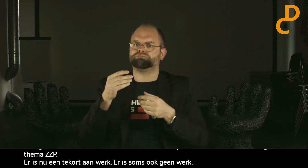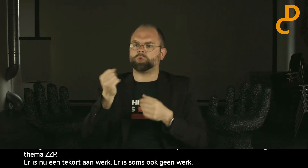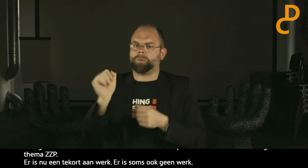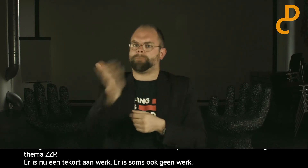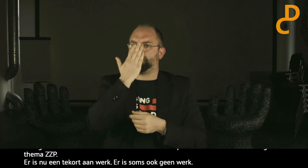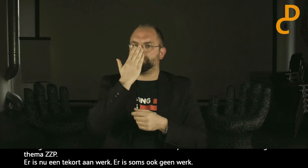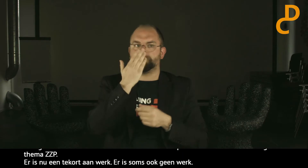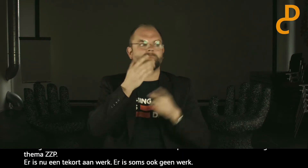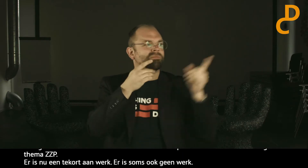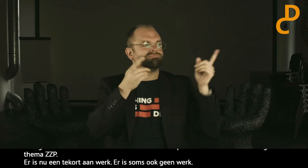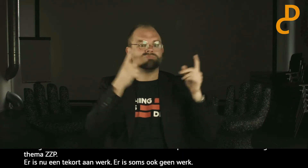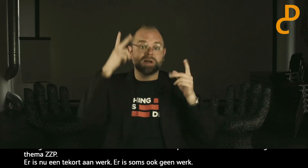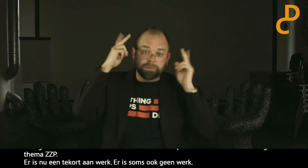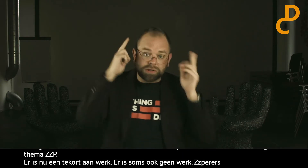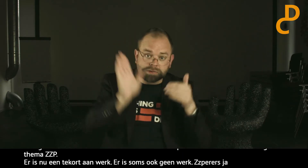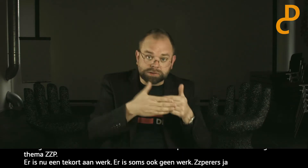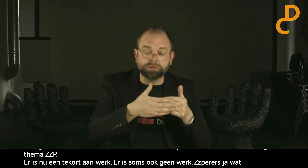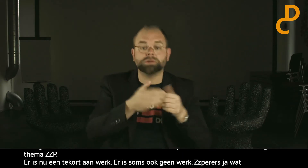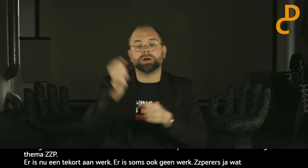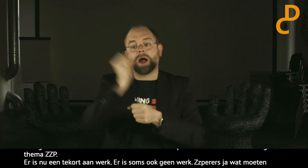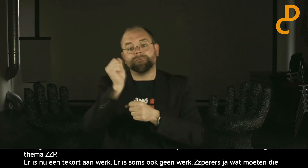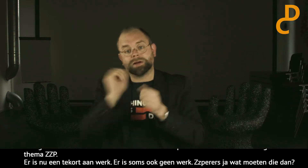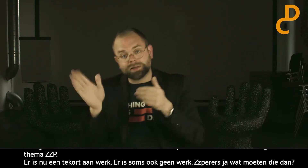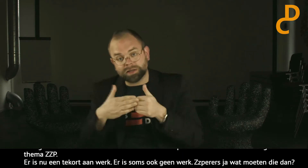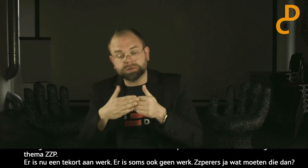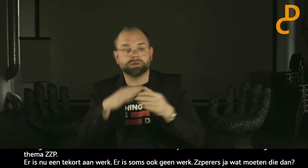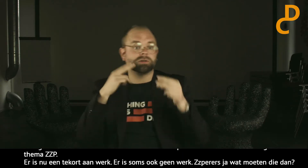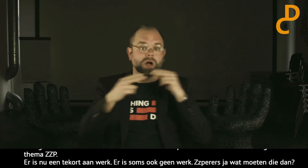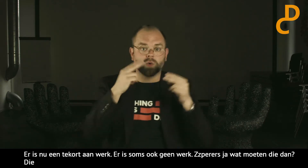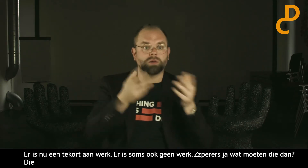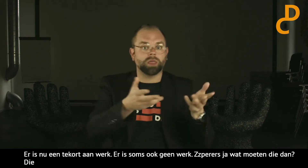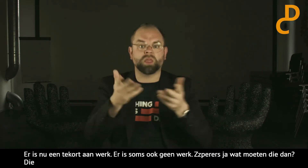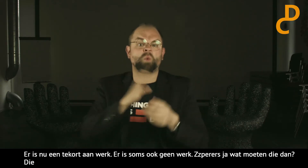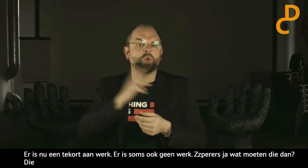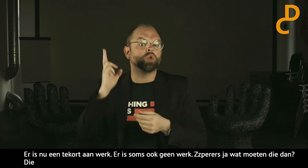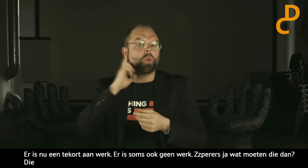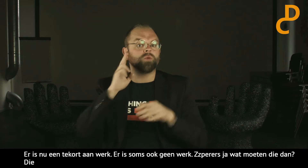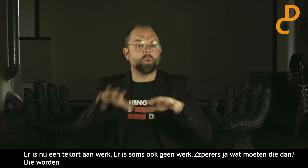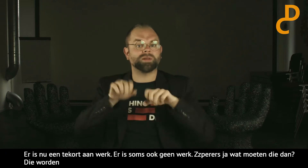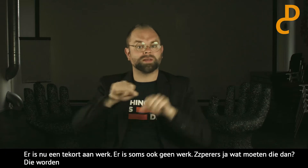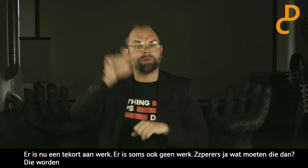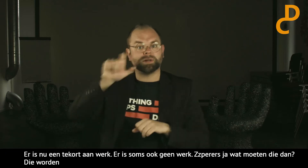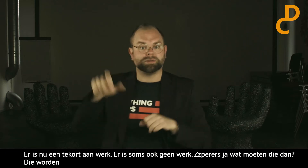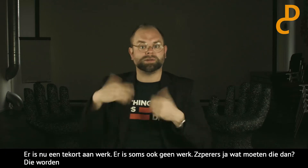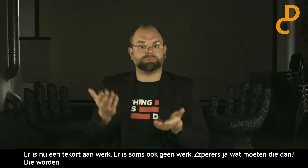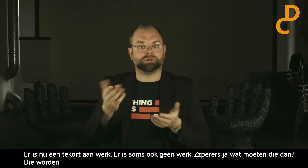wat moeten die dan? Die worden daar opeens mee geconfronteerd. Kappers zijn dicht, restaurants zijn dicht. En er zijn natuurlijk ook door